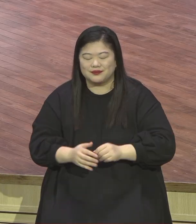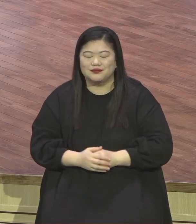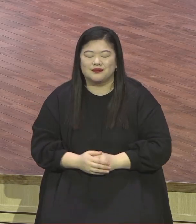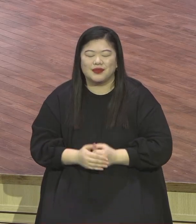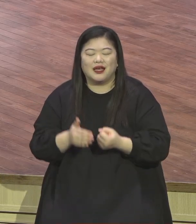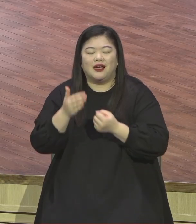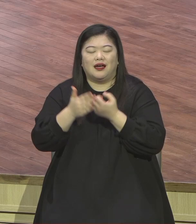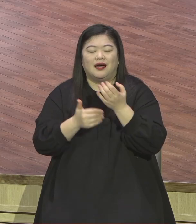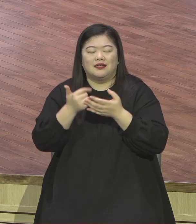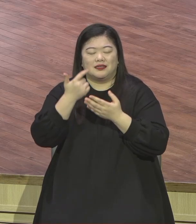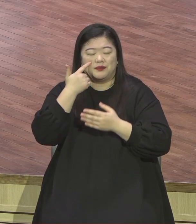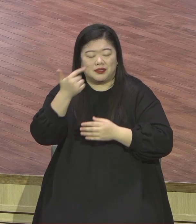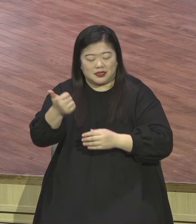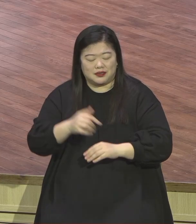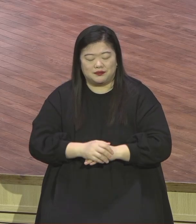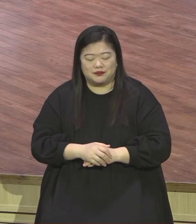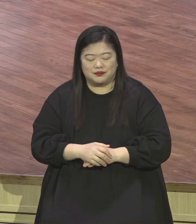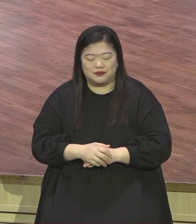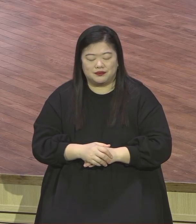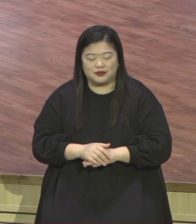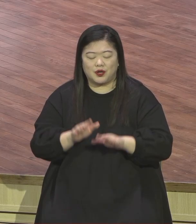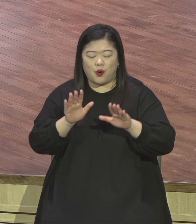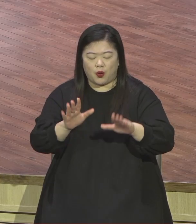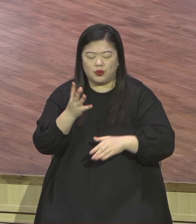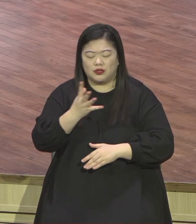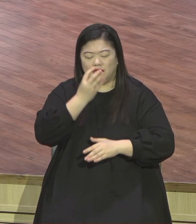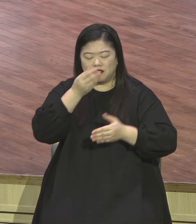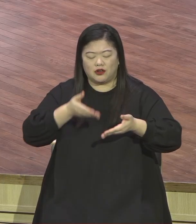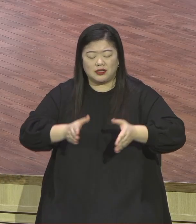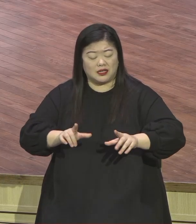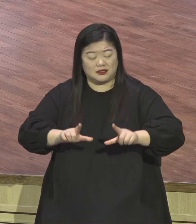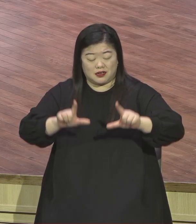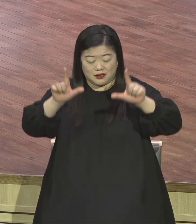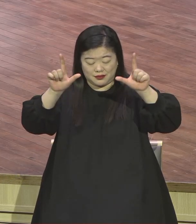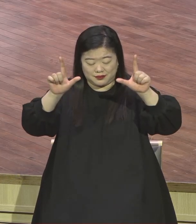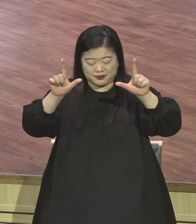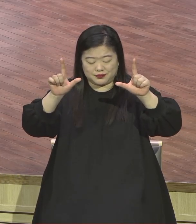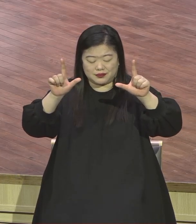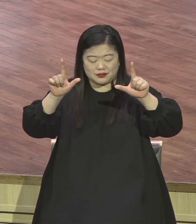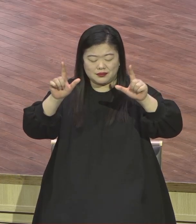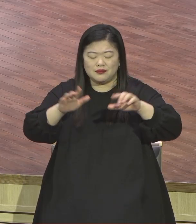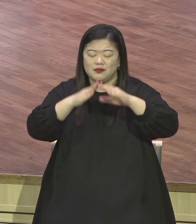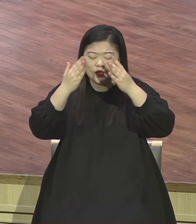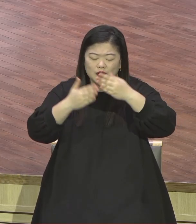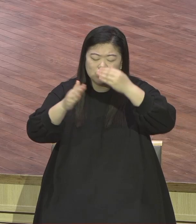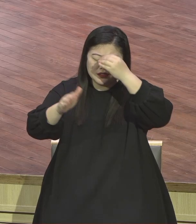성탄주의를 성탄절을 맞이해서 우리 영계 모든 성도들 오늘 주신 말씀 붙잡고